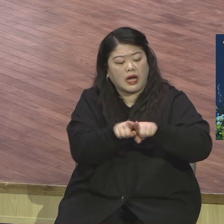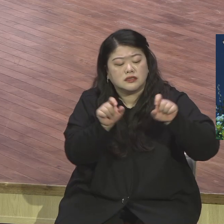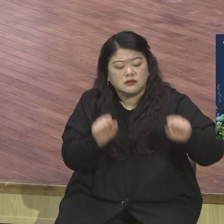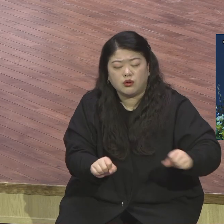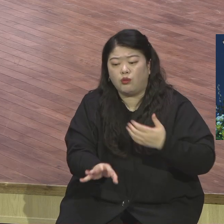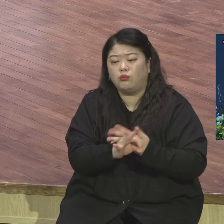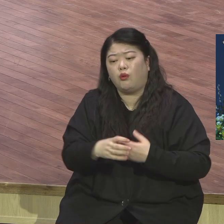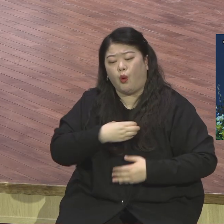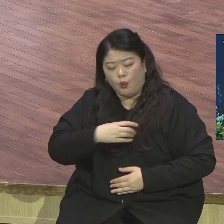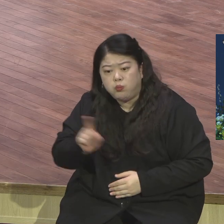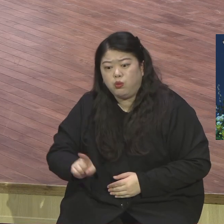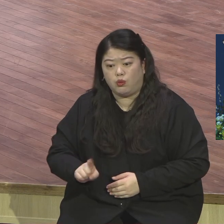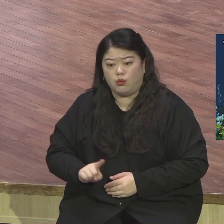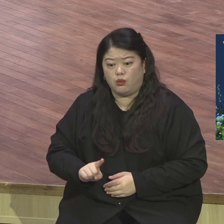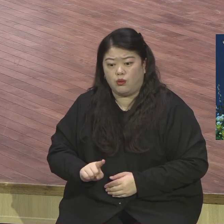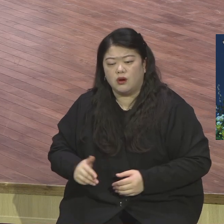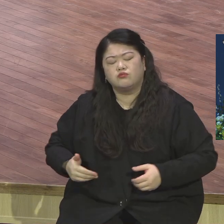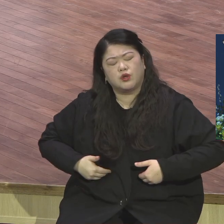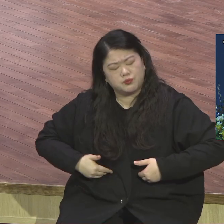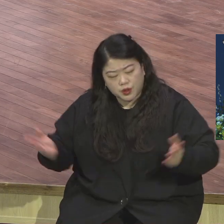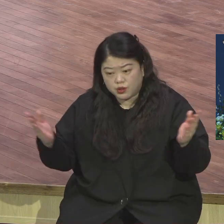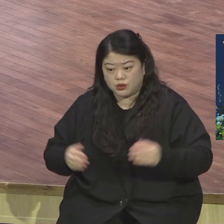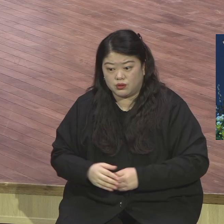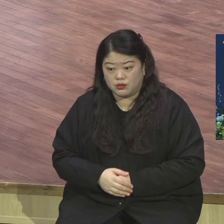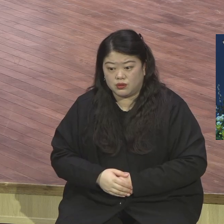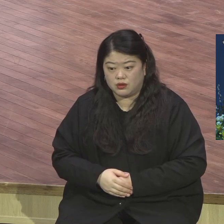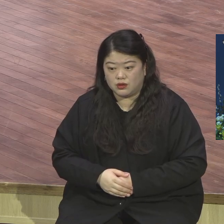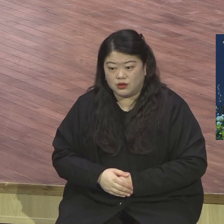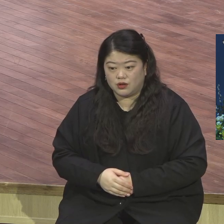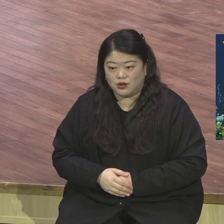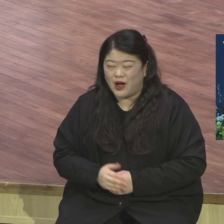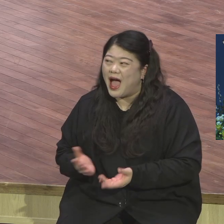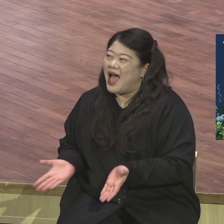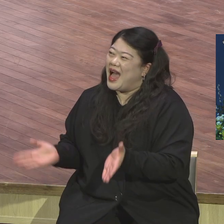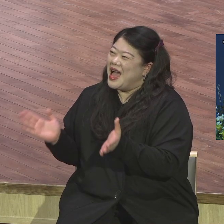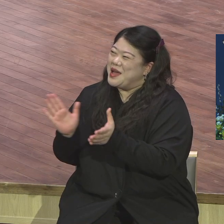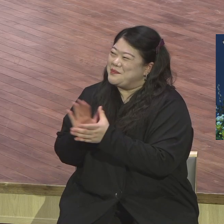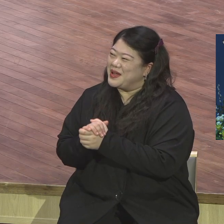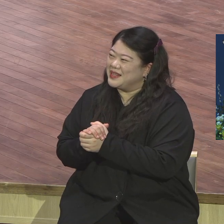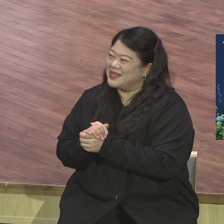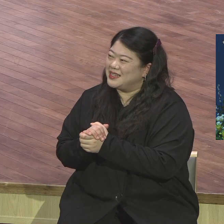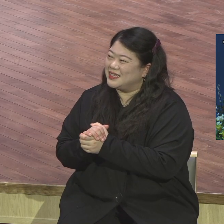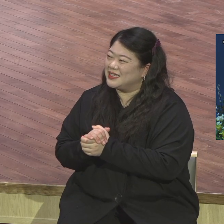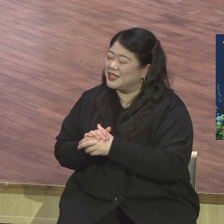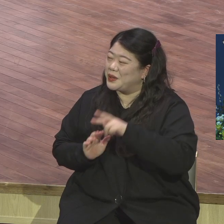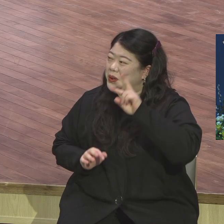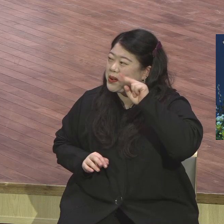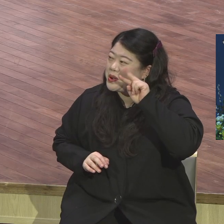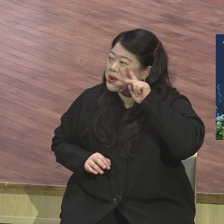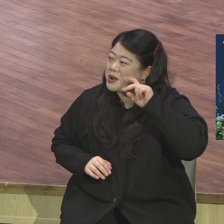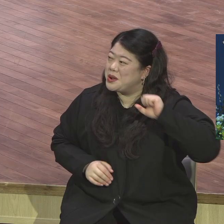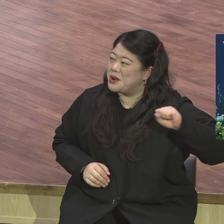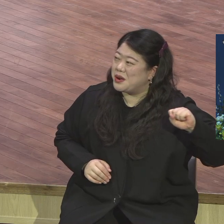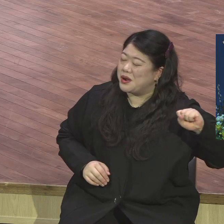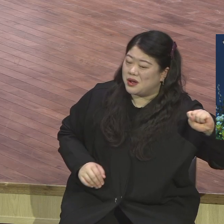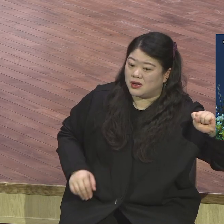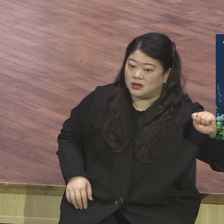그러면 다 된 거 아니냐. 너희가 결코 두려워할 거 없다. 그리고 지금 너희가 짓고 있는 성전은